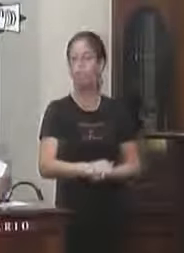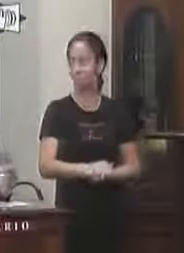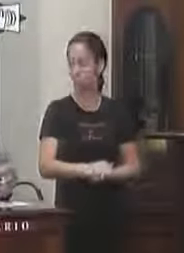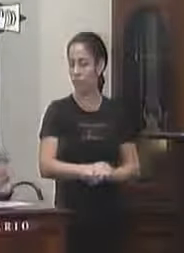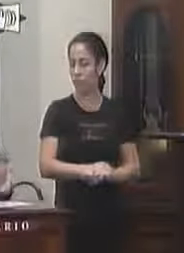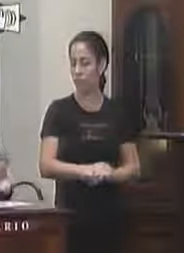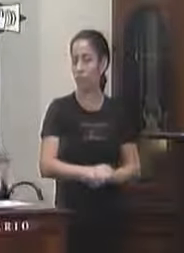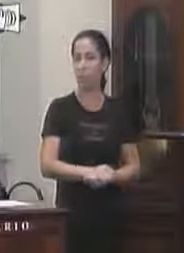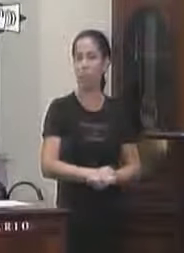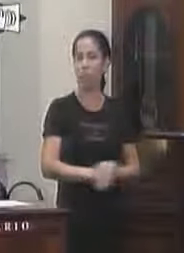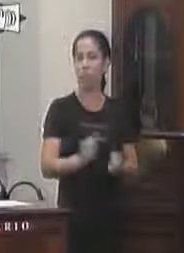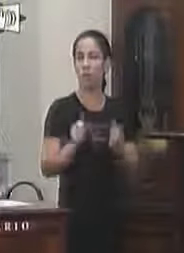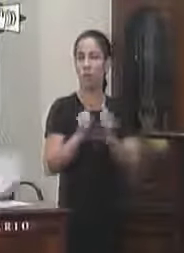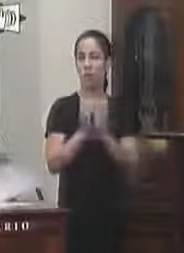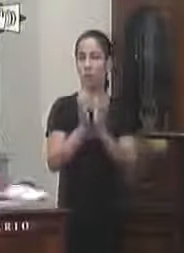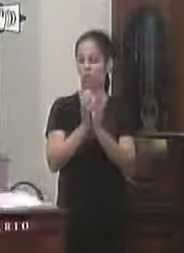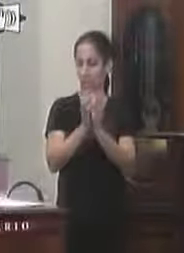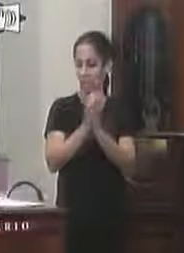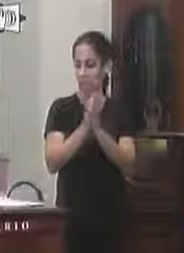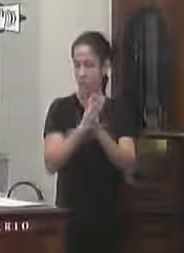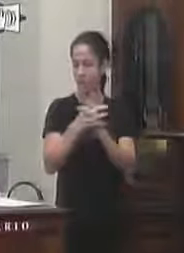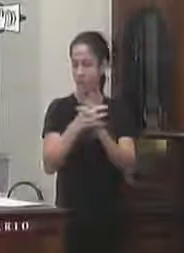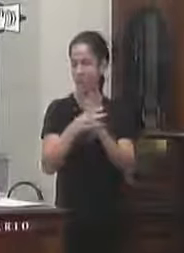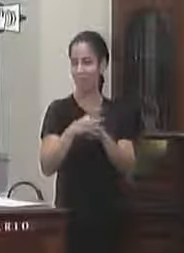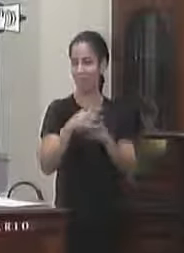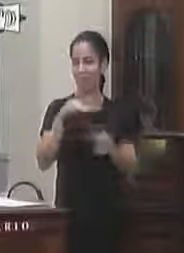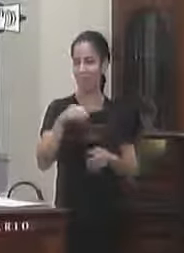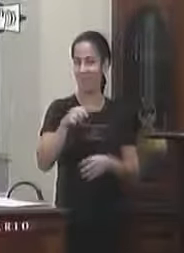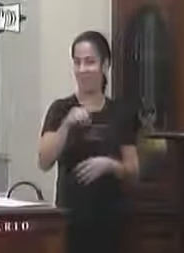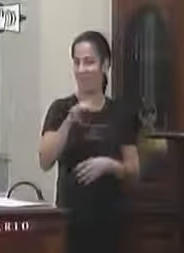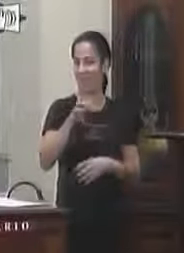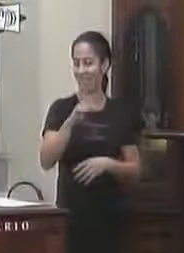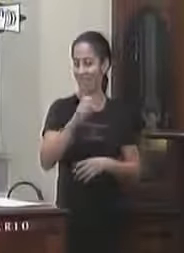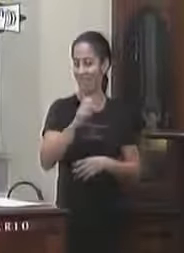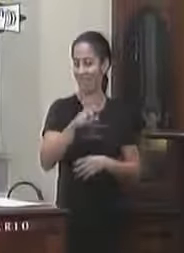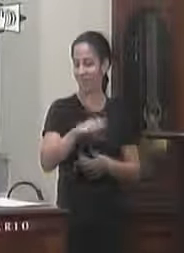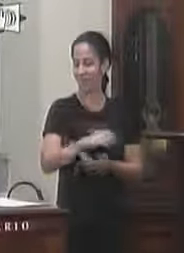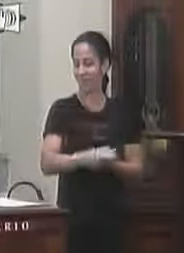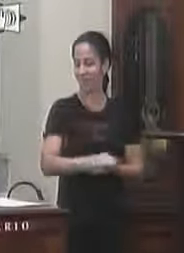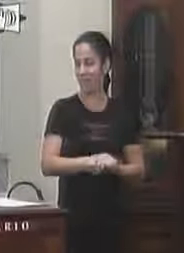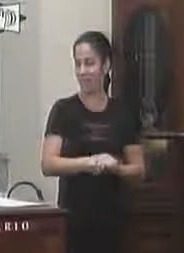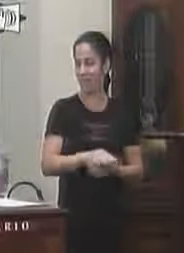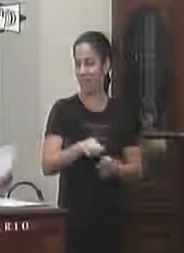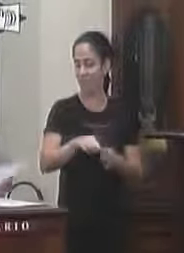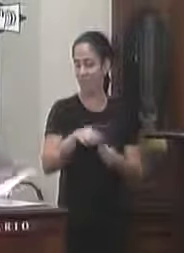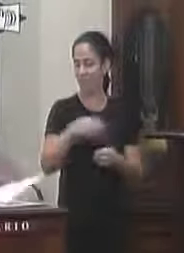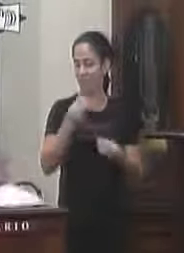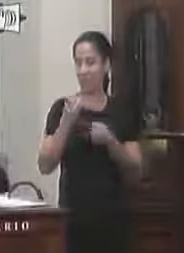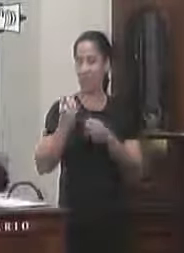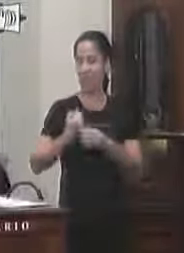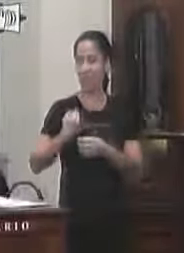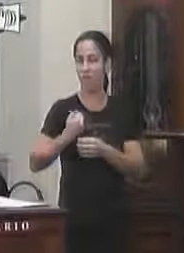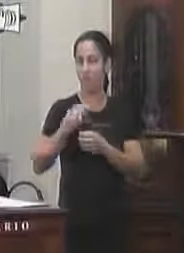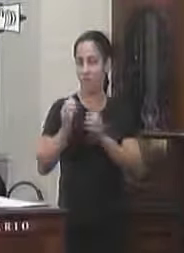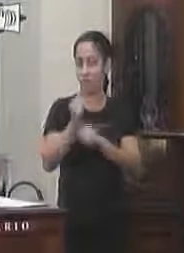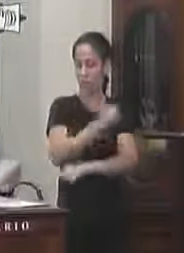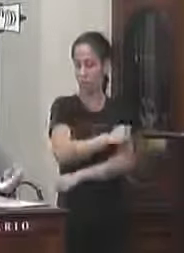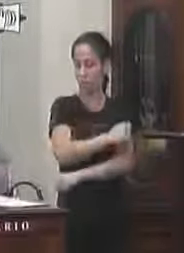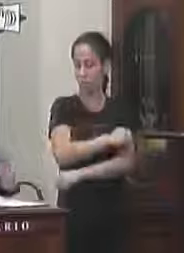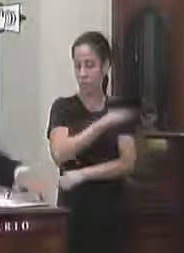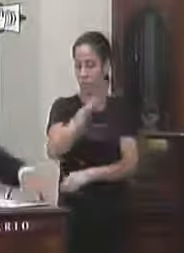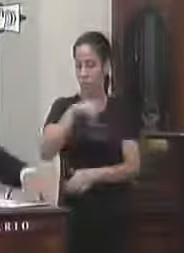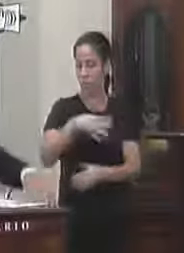a junção das turmas Martenal 1A e 1B da creche de Voa Domingos e a questão do quantitativo de alunos e aqui tem a